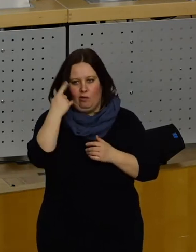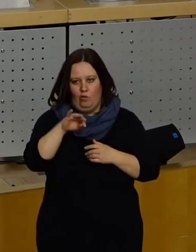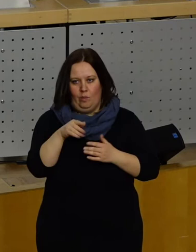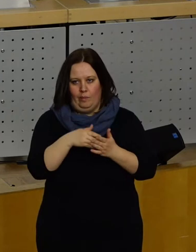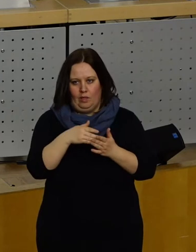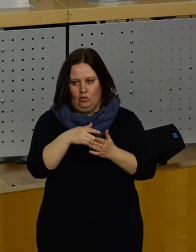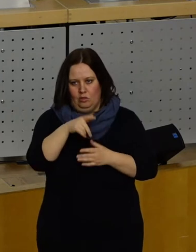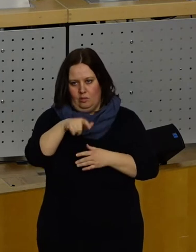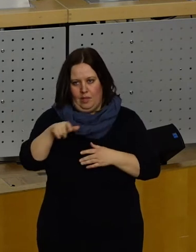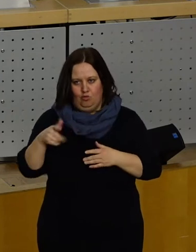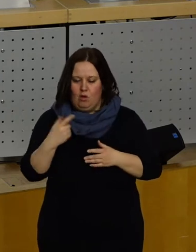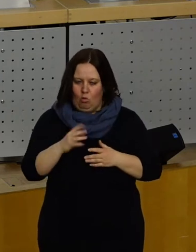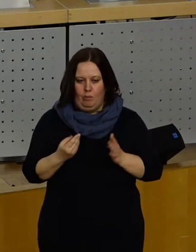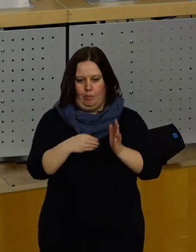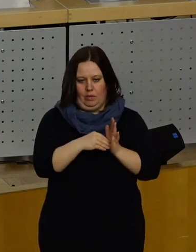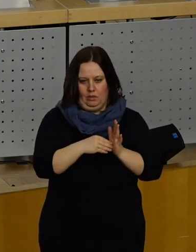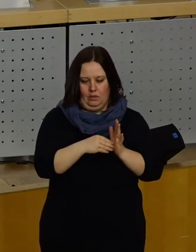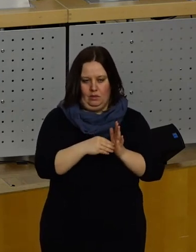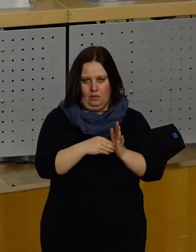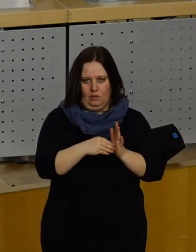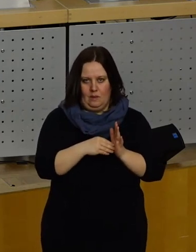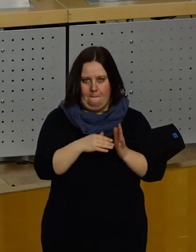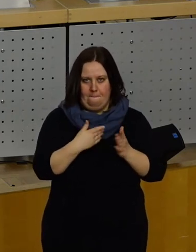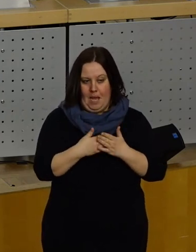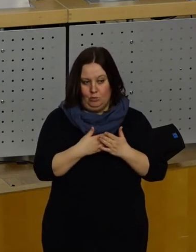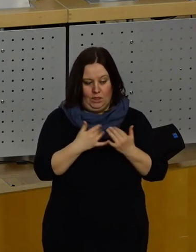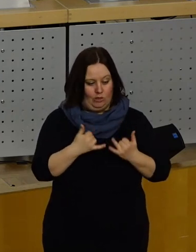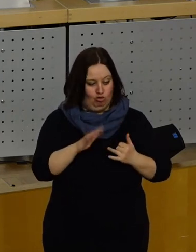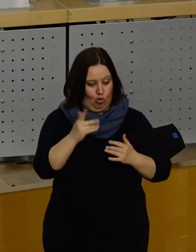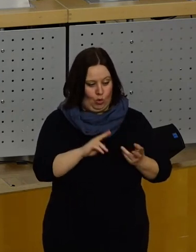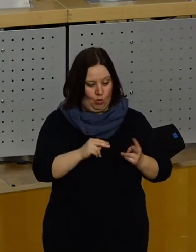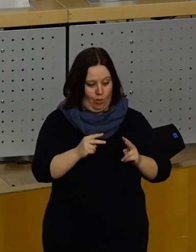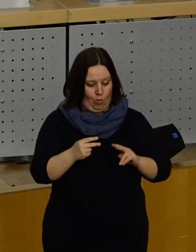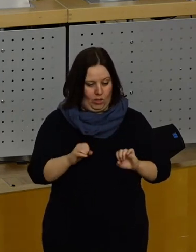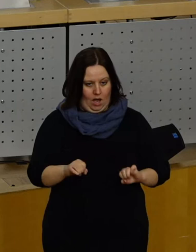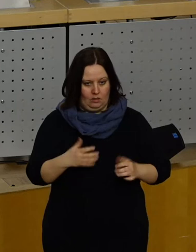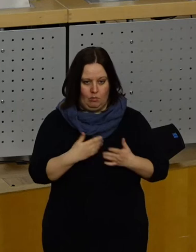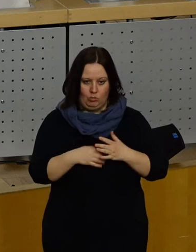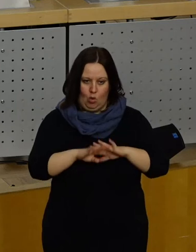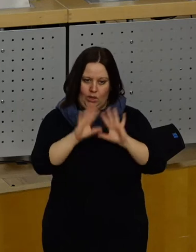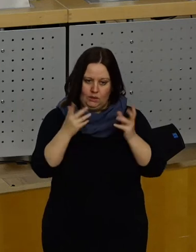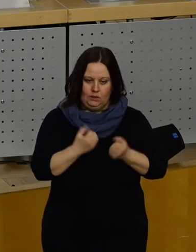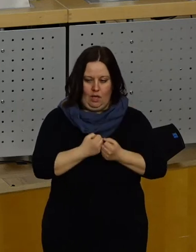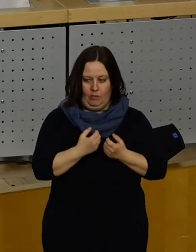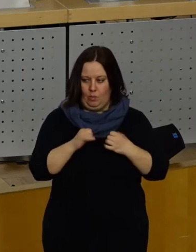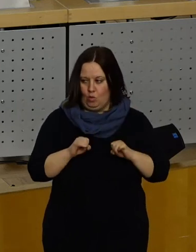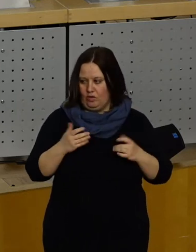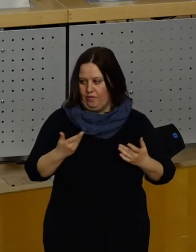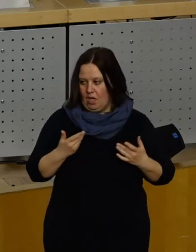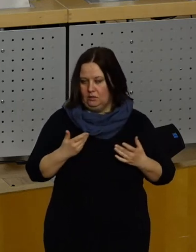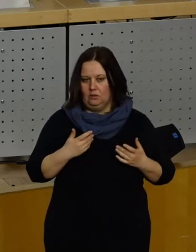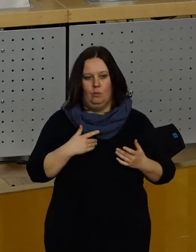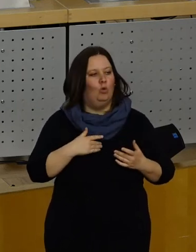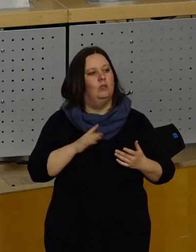Behinderung stattgefunden haben. Nämlich das, was wir jetzt schon ändern könnten insgesamt, wäre eine